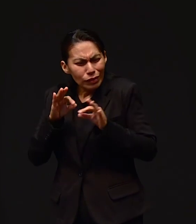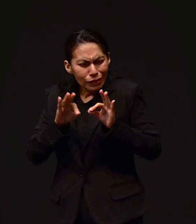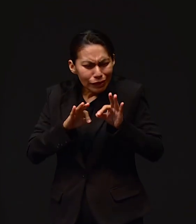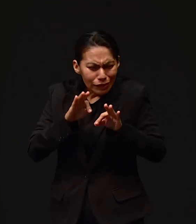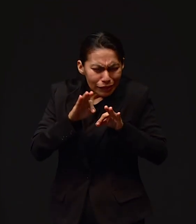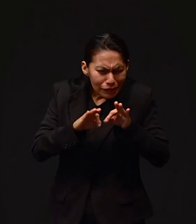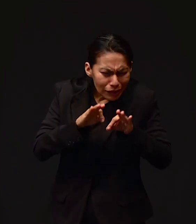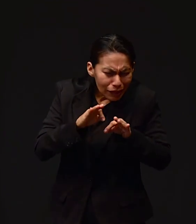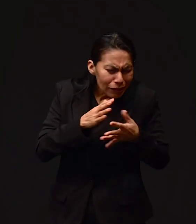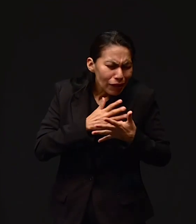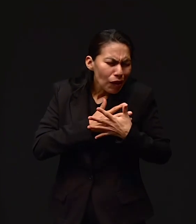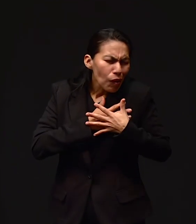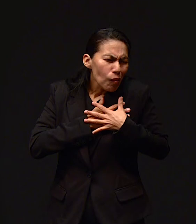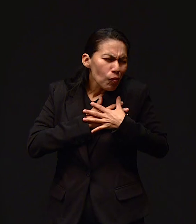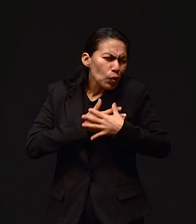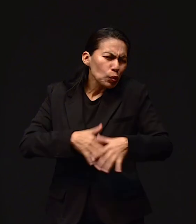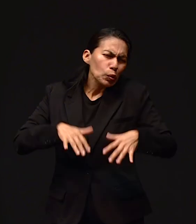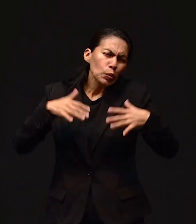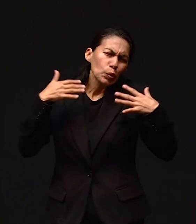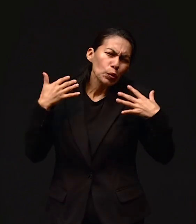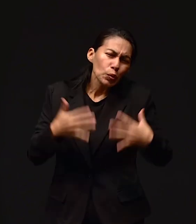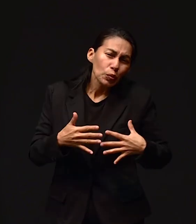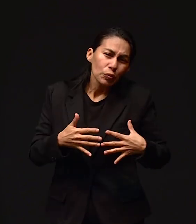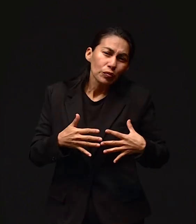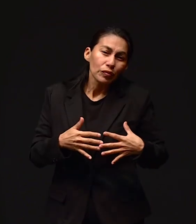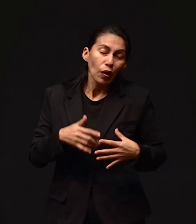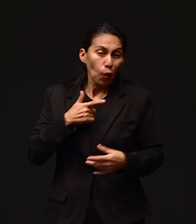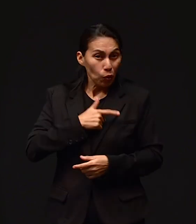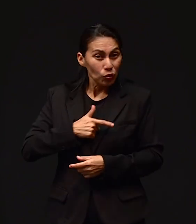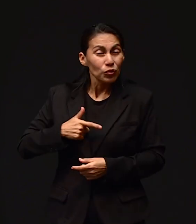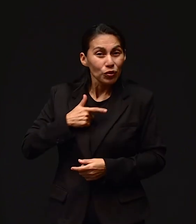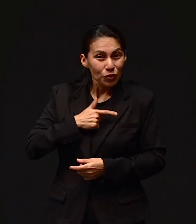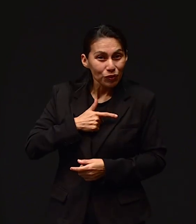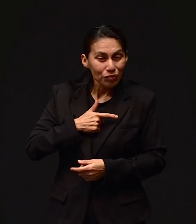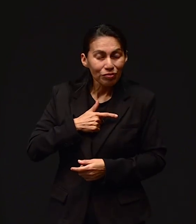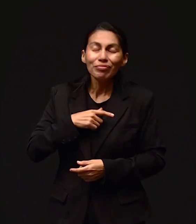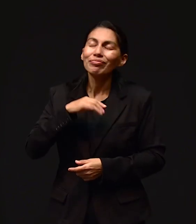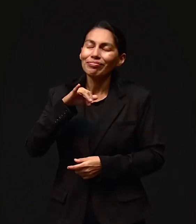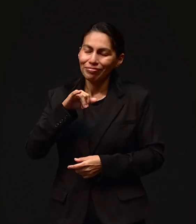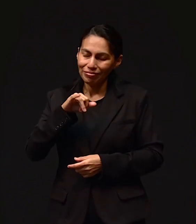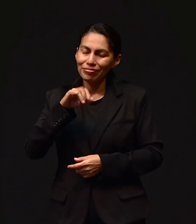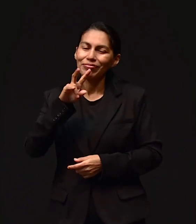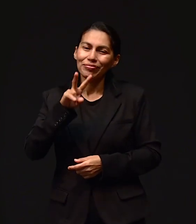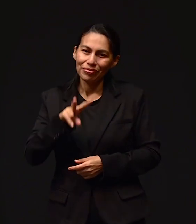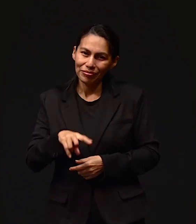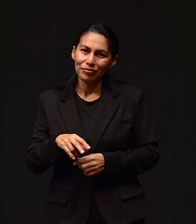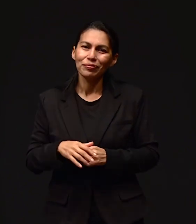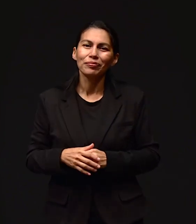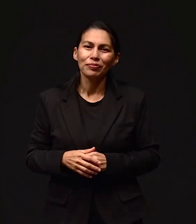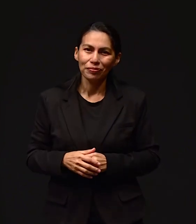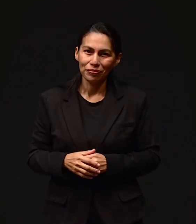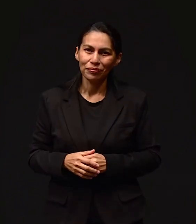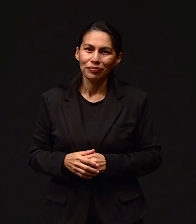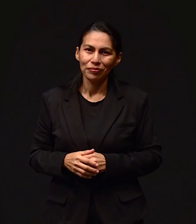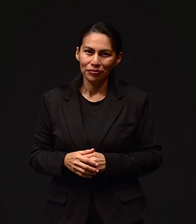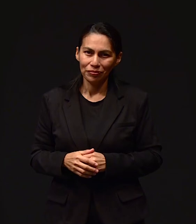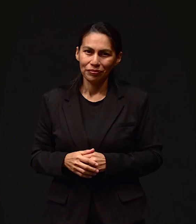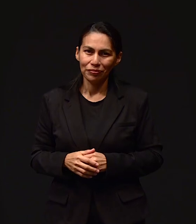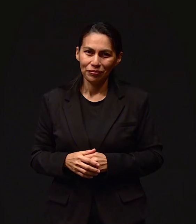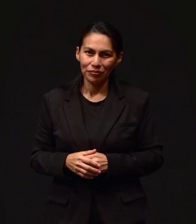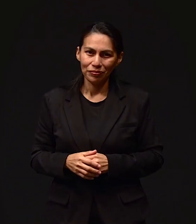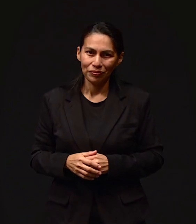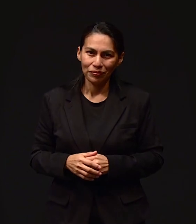detalles de amor que Dios envía, aún en gustos. En gustos que